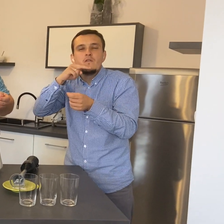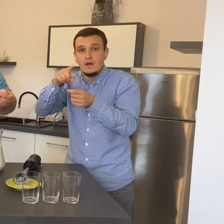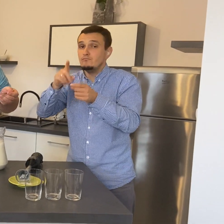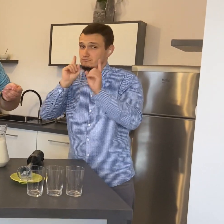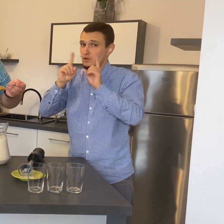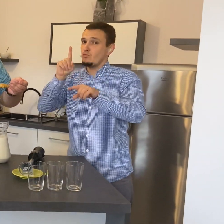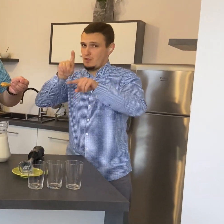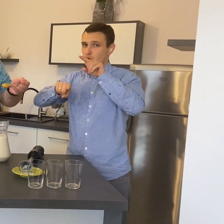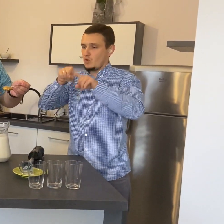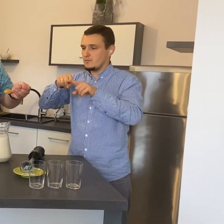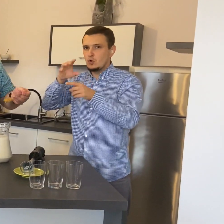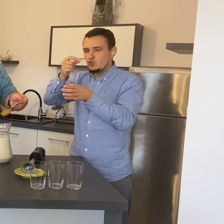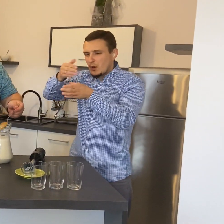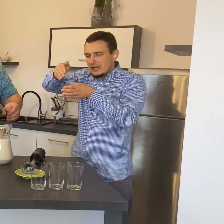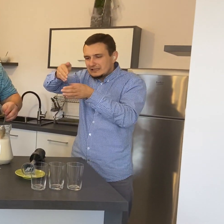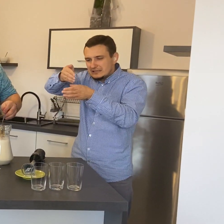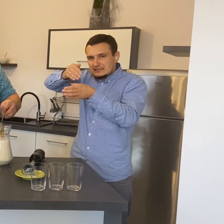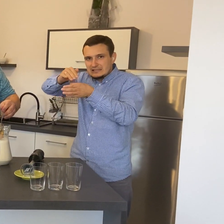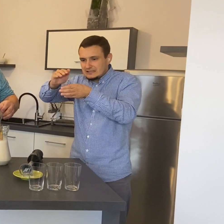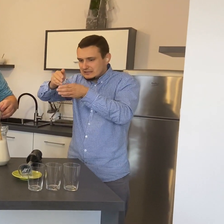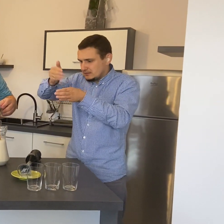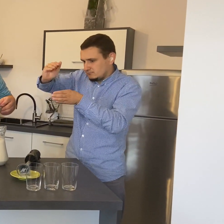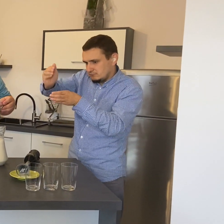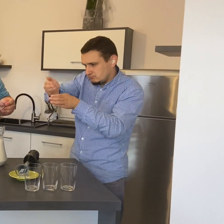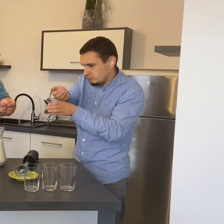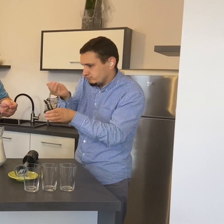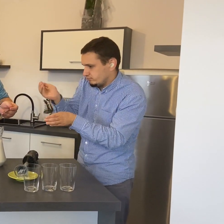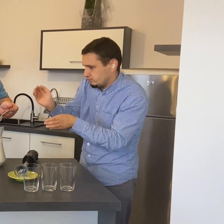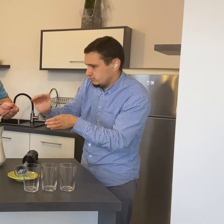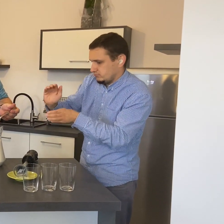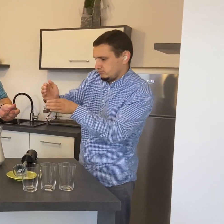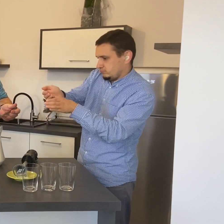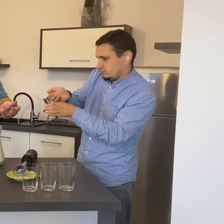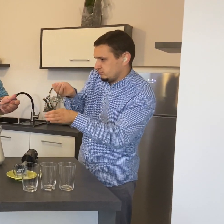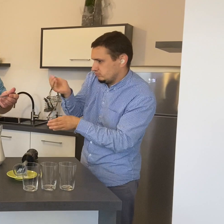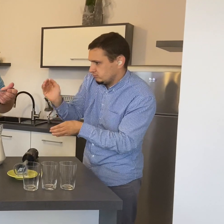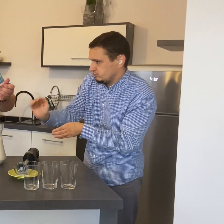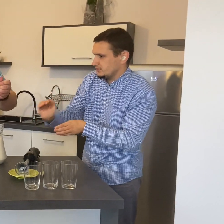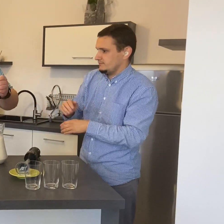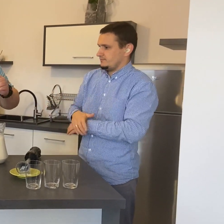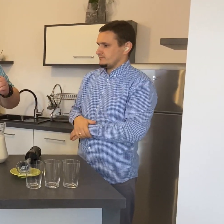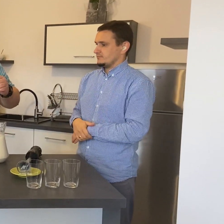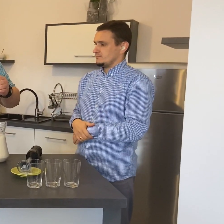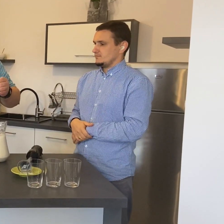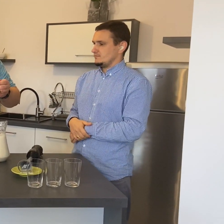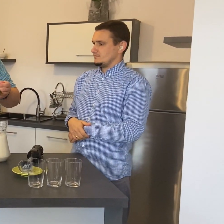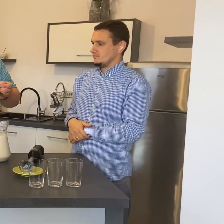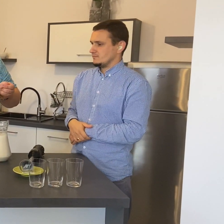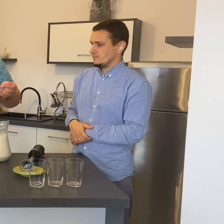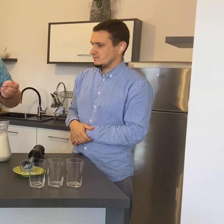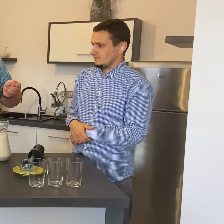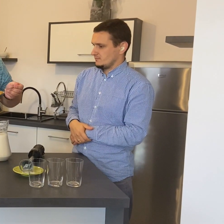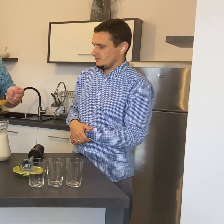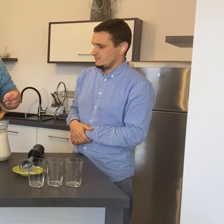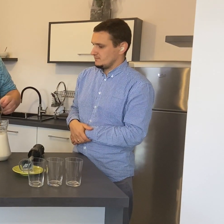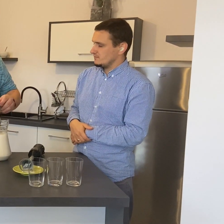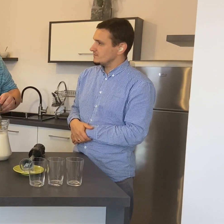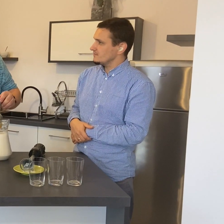co to masło orzechowe do takiego koktajlu? Zrobiliśmy tutaj koktajl. Jeden z lepszych koktajli dla